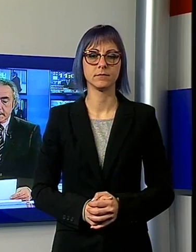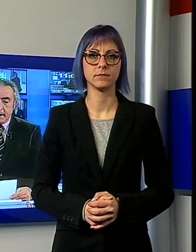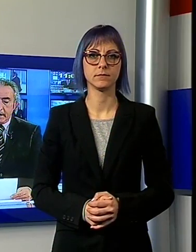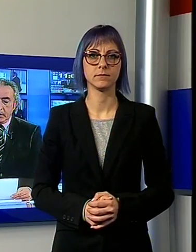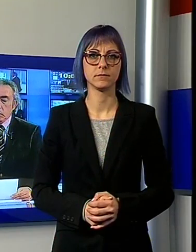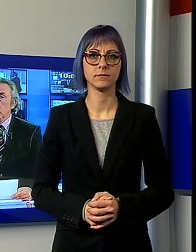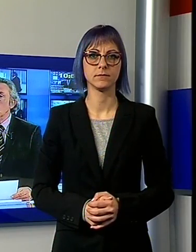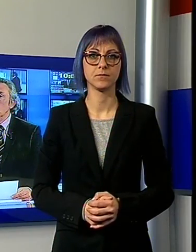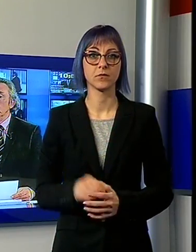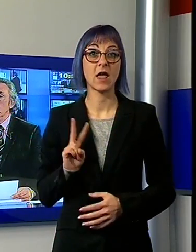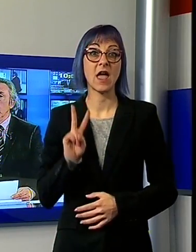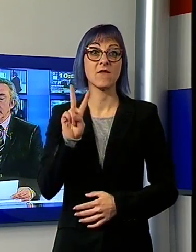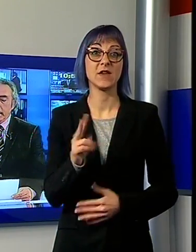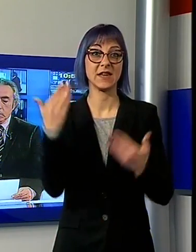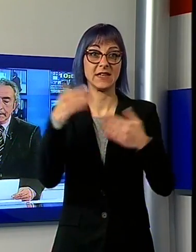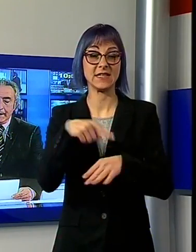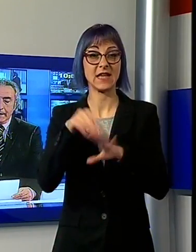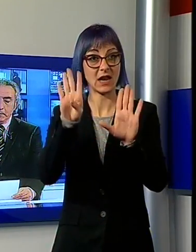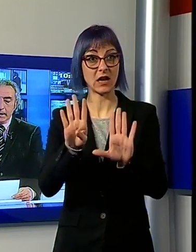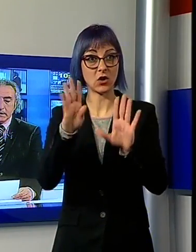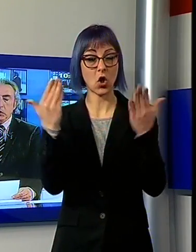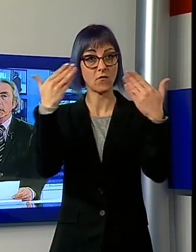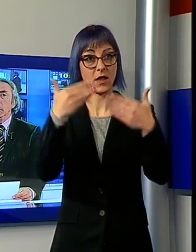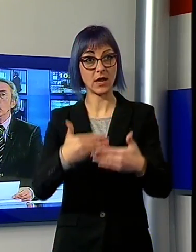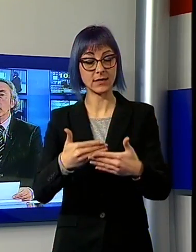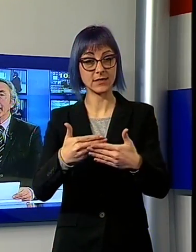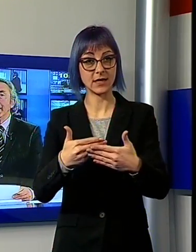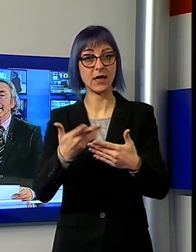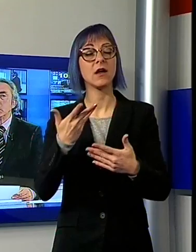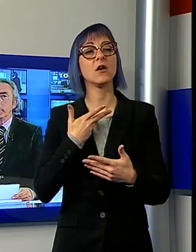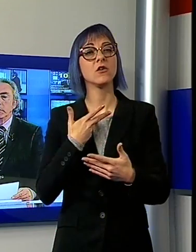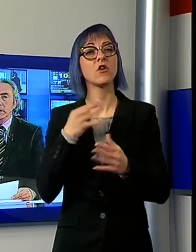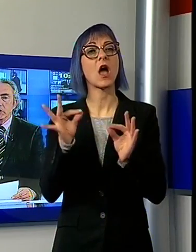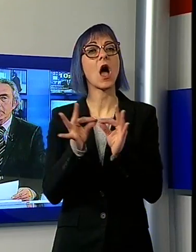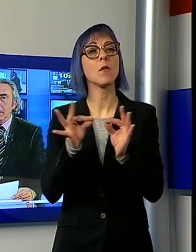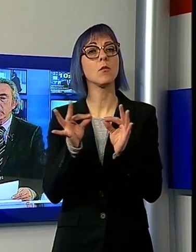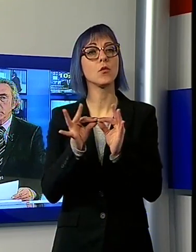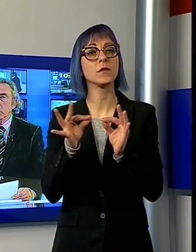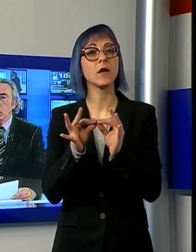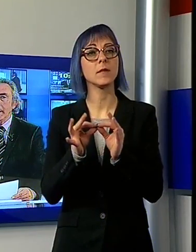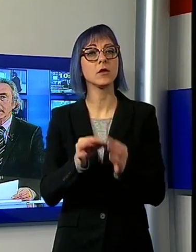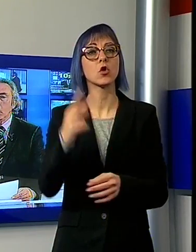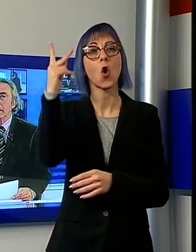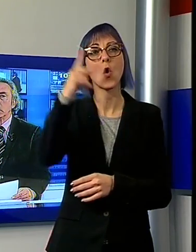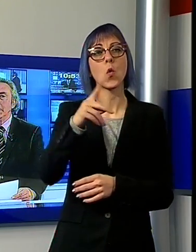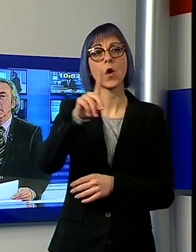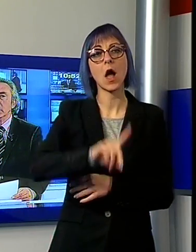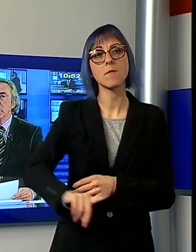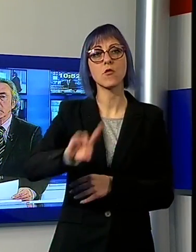Venerdì sera alle 21 su Noi TV andrà in onda la liberazione Lucca e la sua provincia 1944